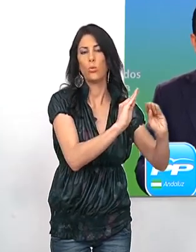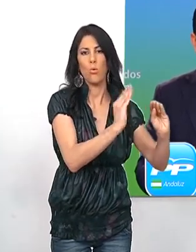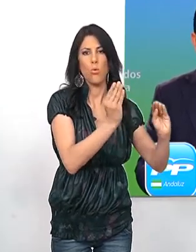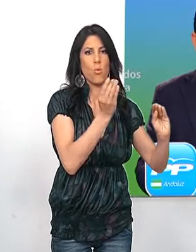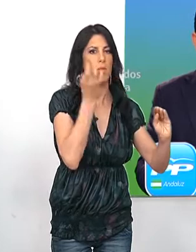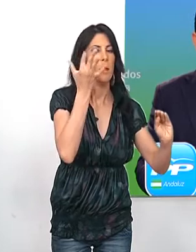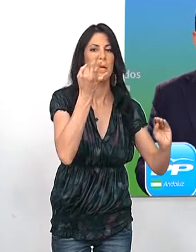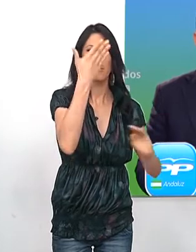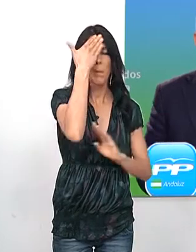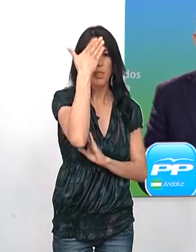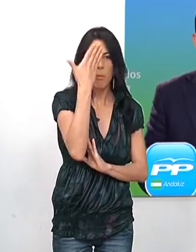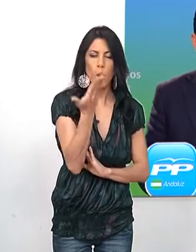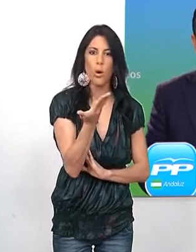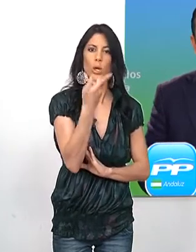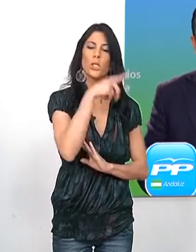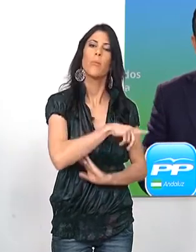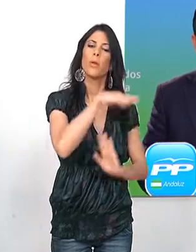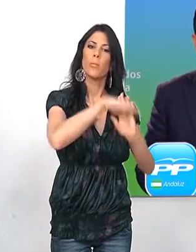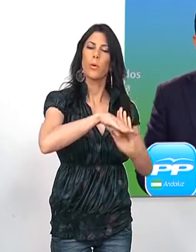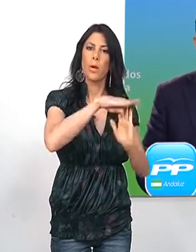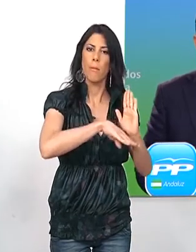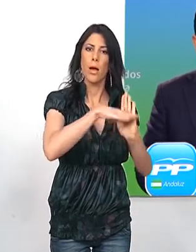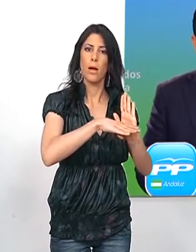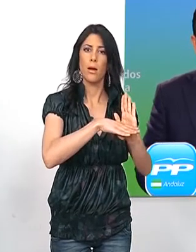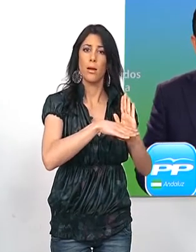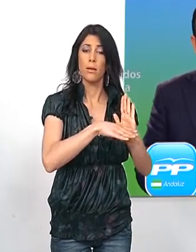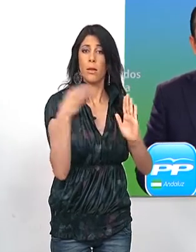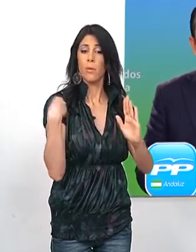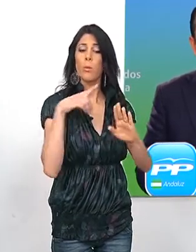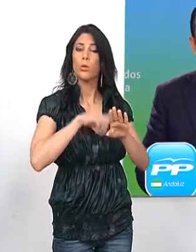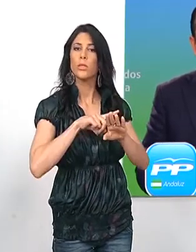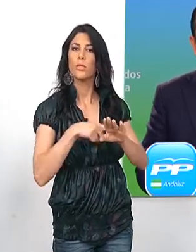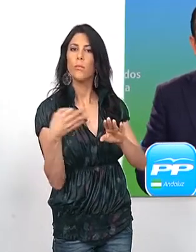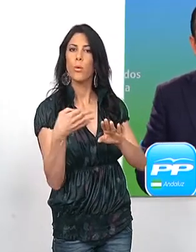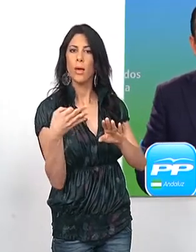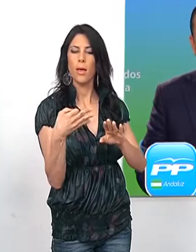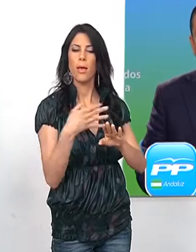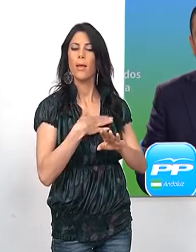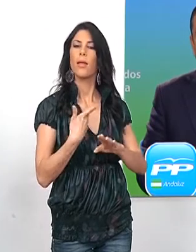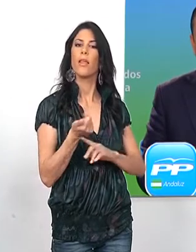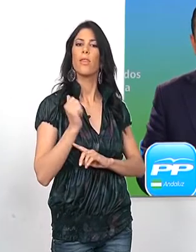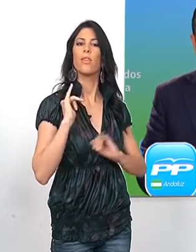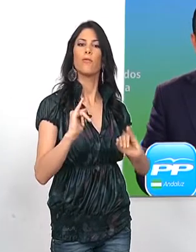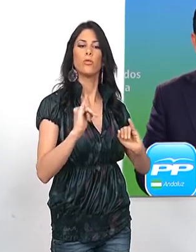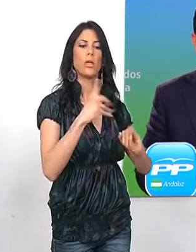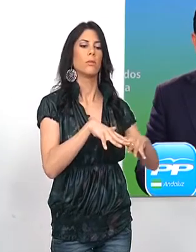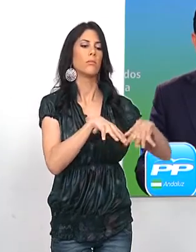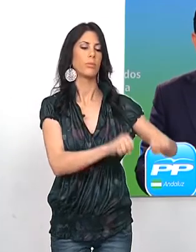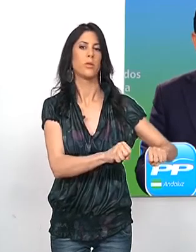sus principios y a sus programas a cambio de coger varios sillones, que ya vemos que hay una oferta